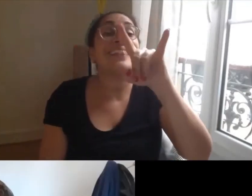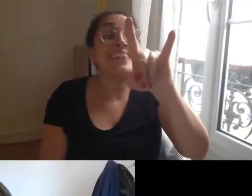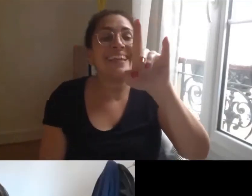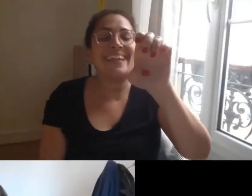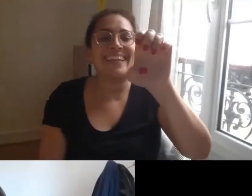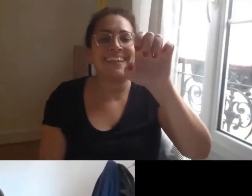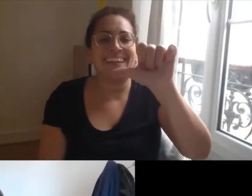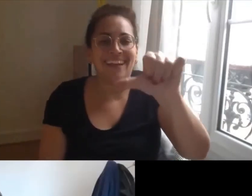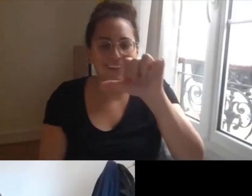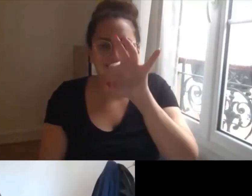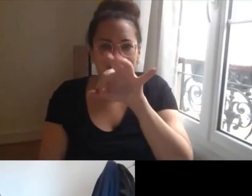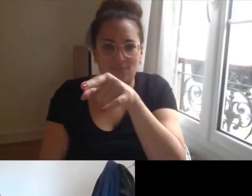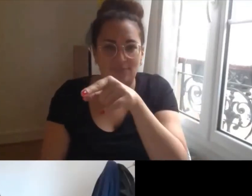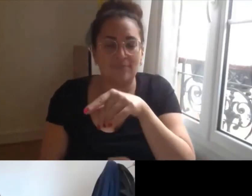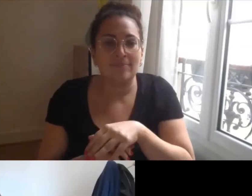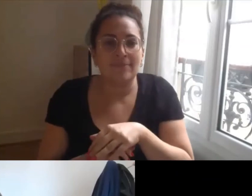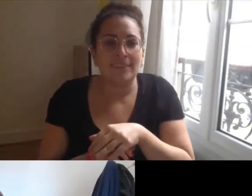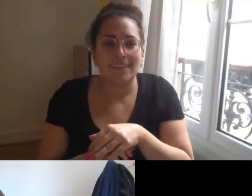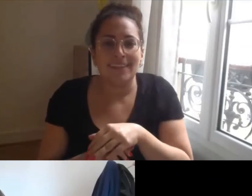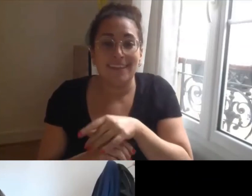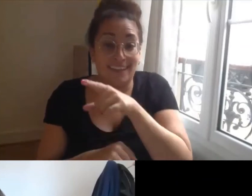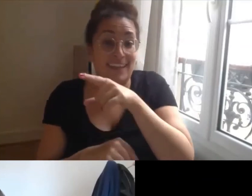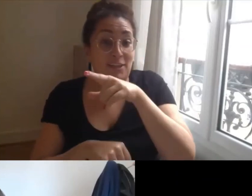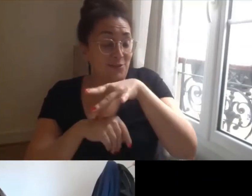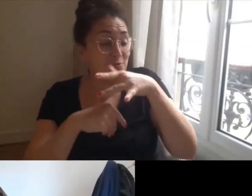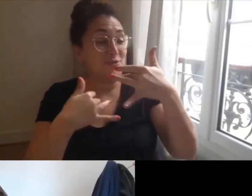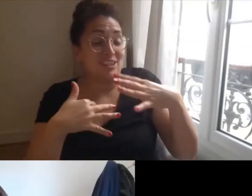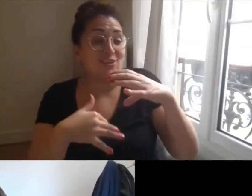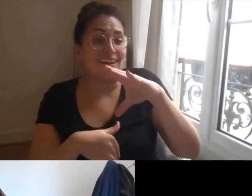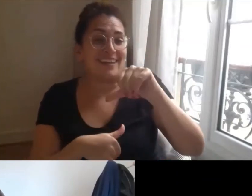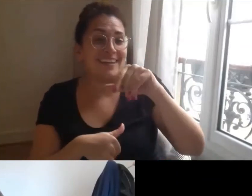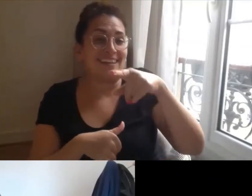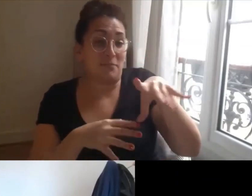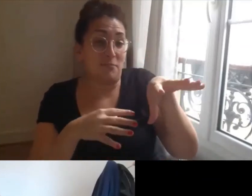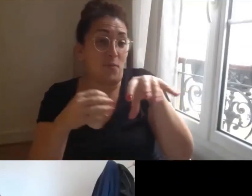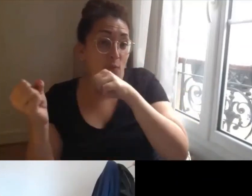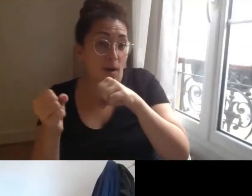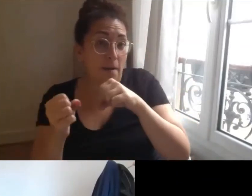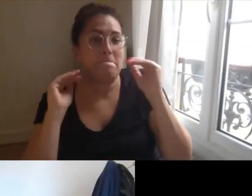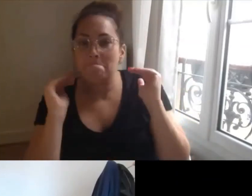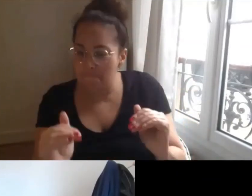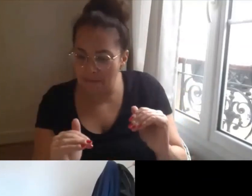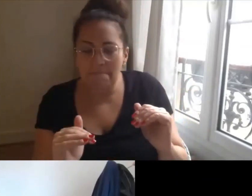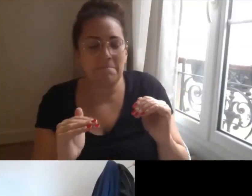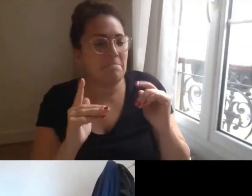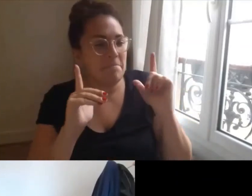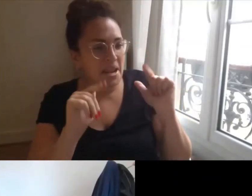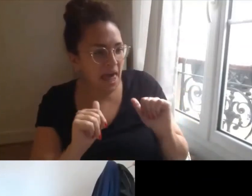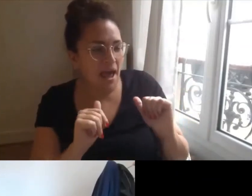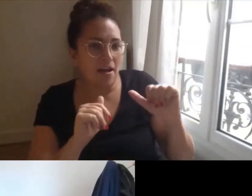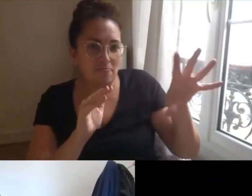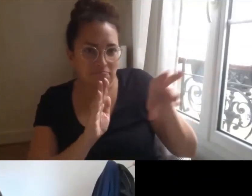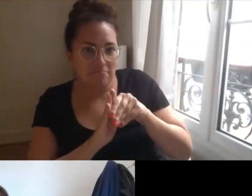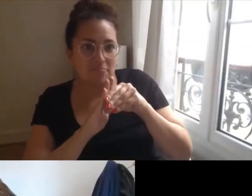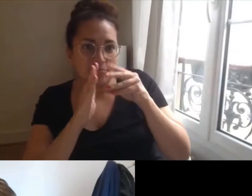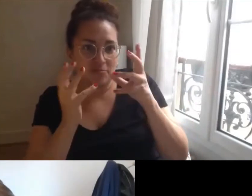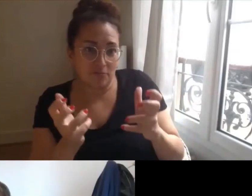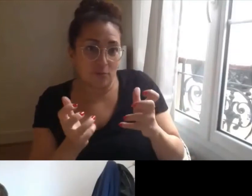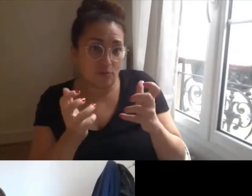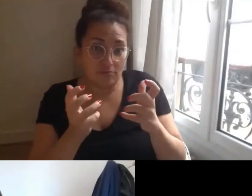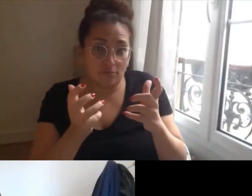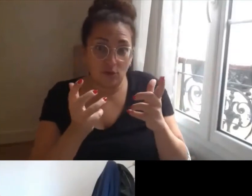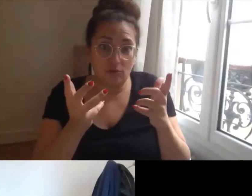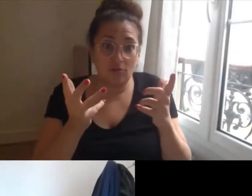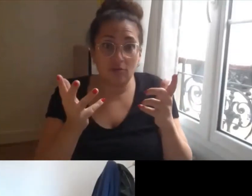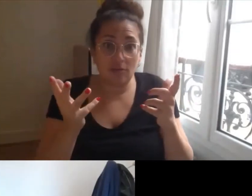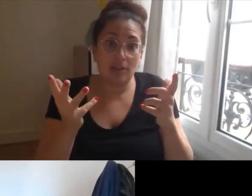Cap Emploi donc l'appel à témoignage est toujours ouvert sachant que la